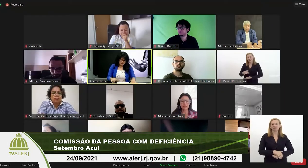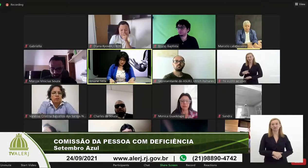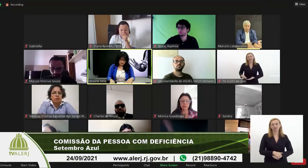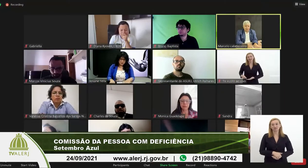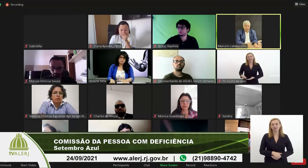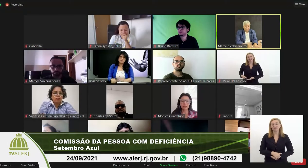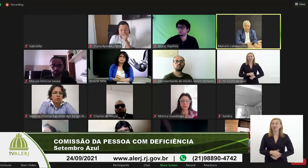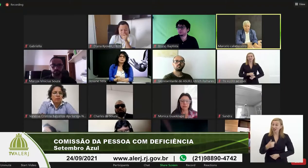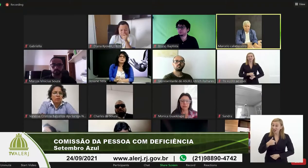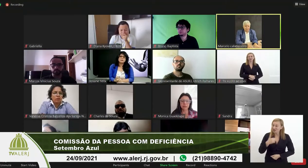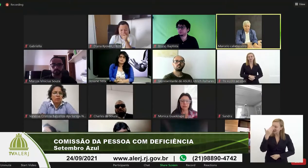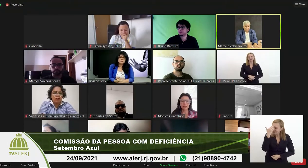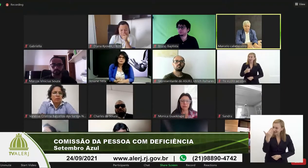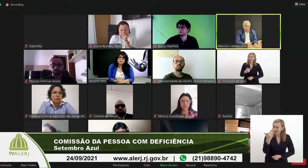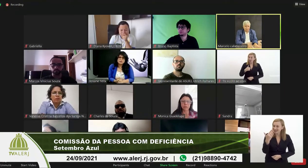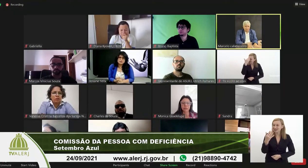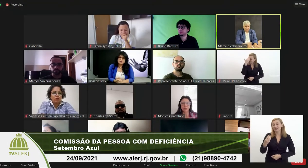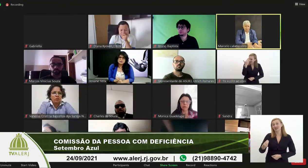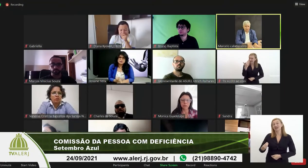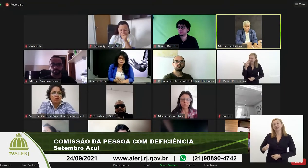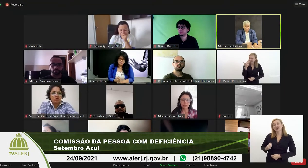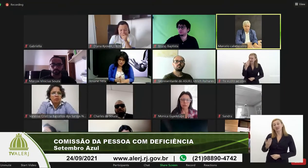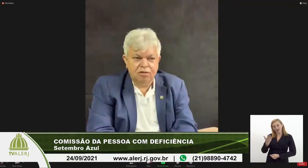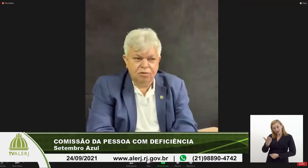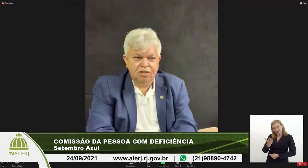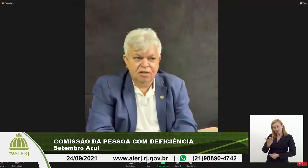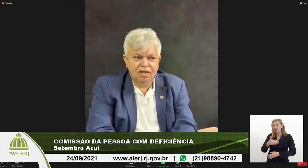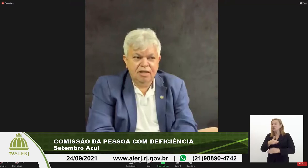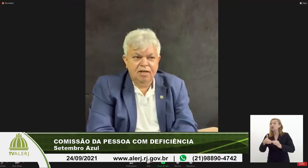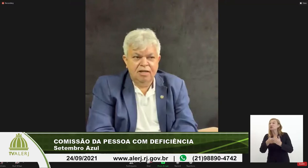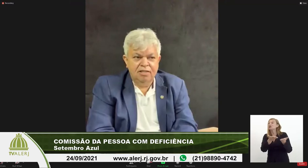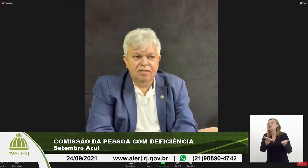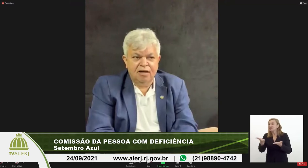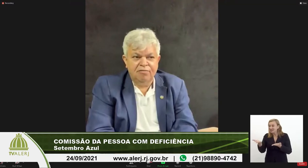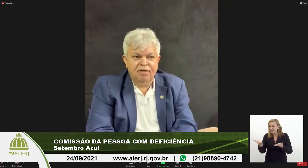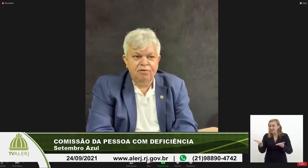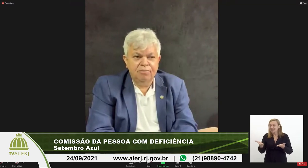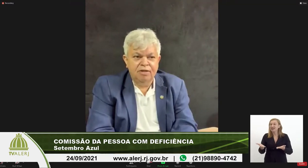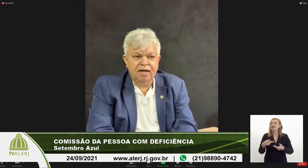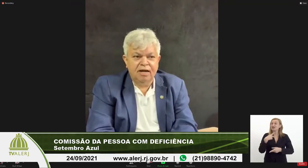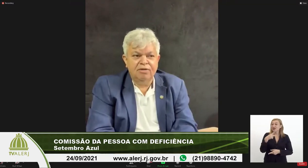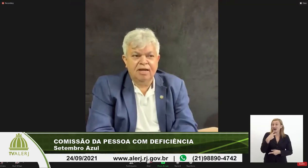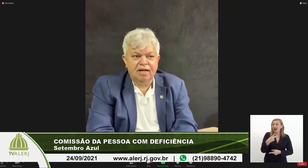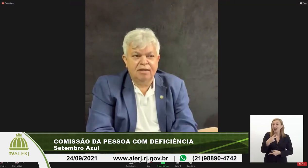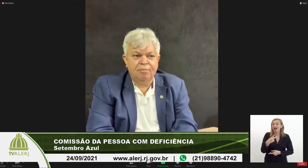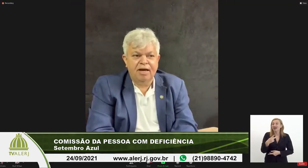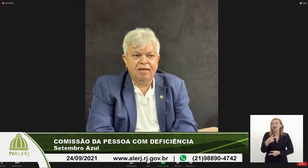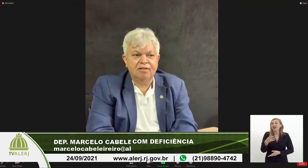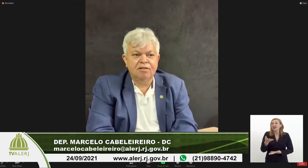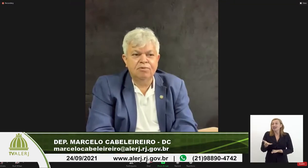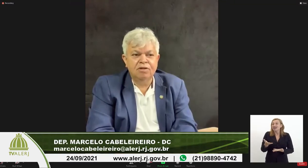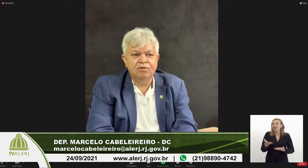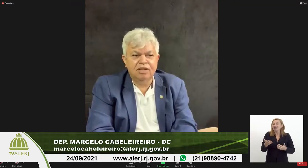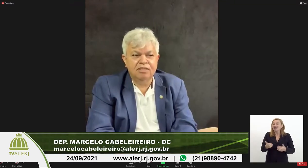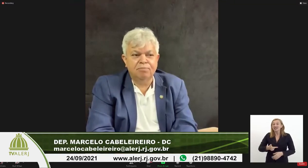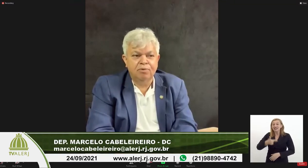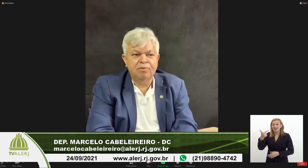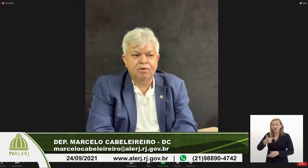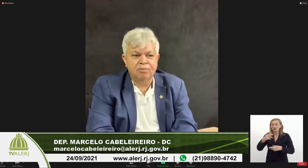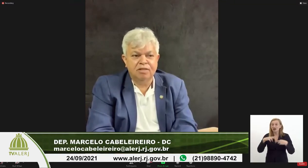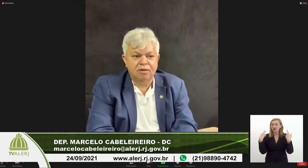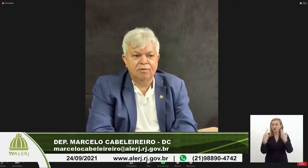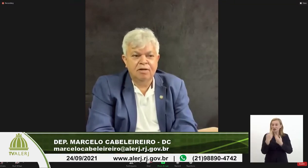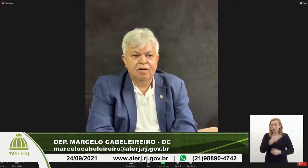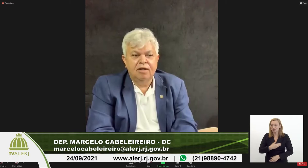Bom, eu que agradeço a participação de você, de todos e todas, né? E dizer, havendo um número legal, declaro aberta, segundo a audiência